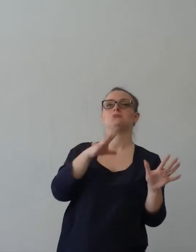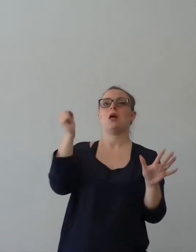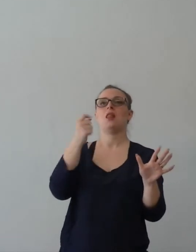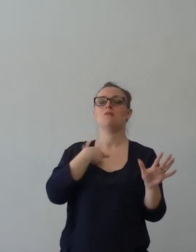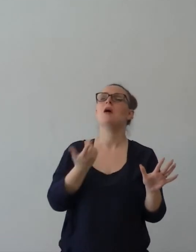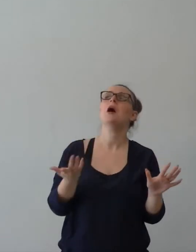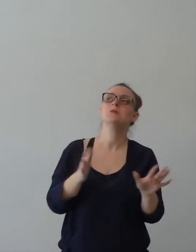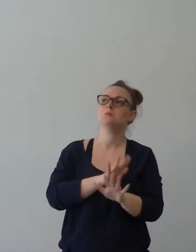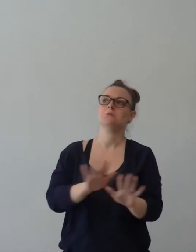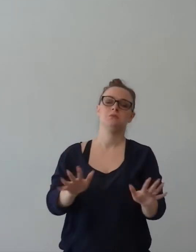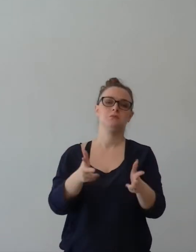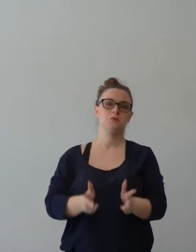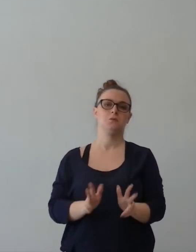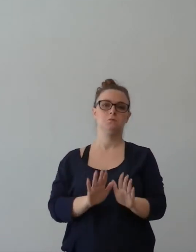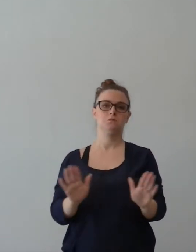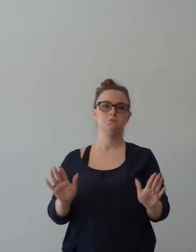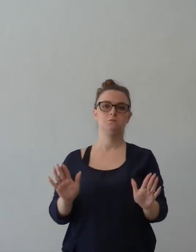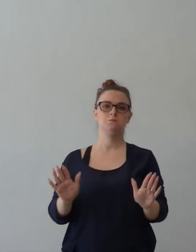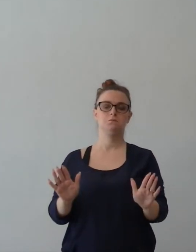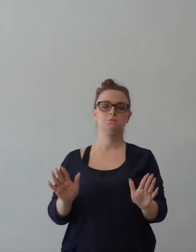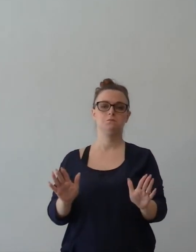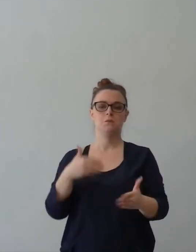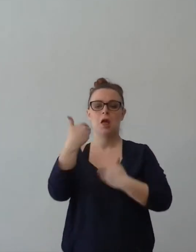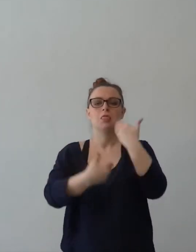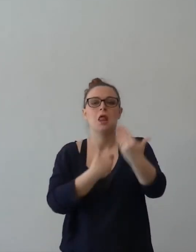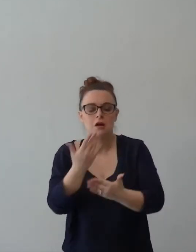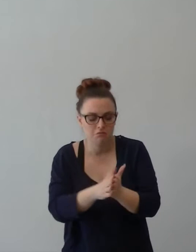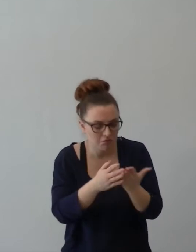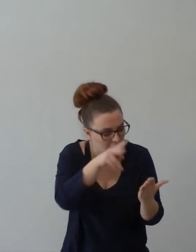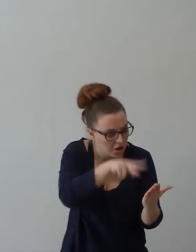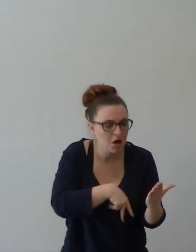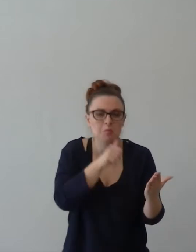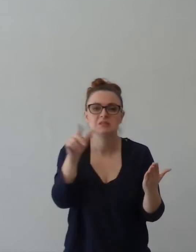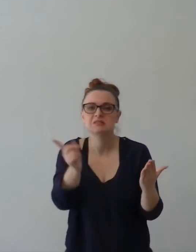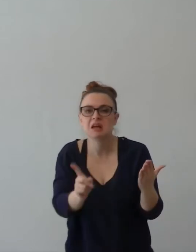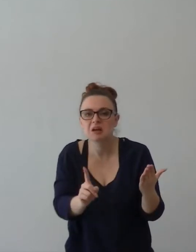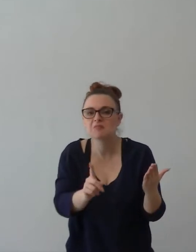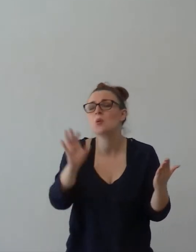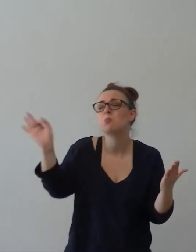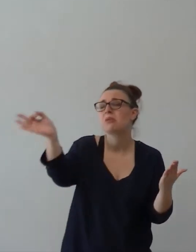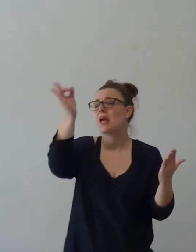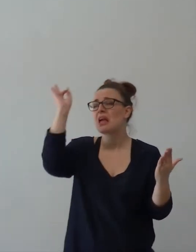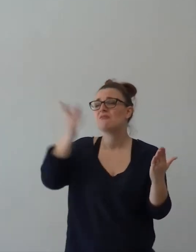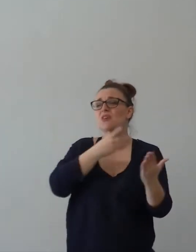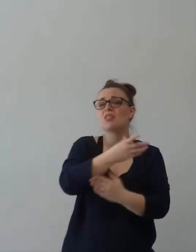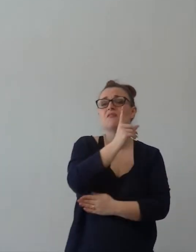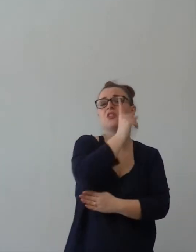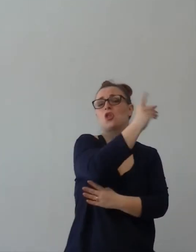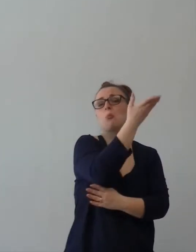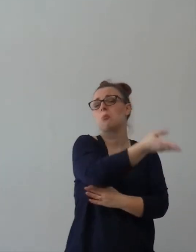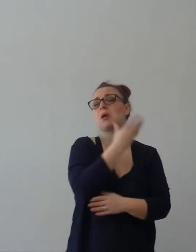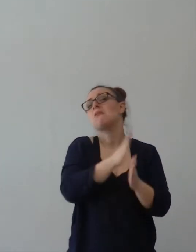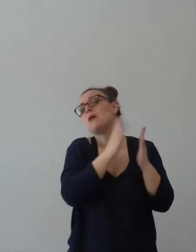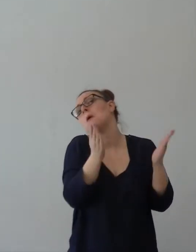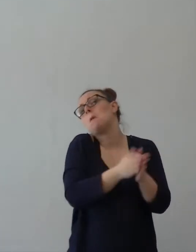mi serve di leggere. Vado una volta di tanti in chiesa, ascolto da quando entra, dalla